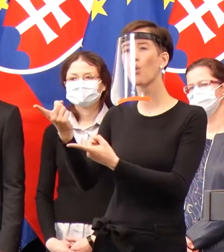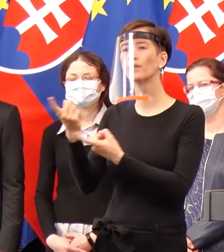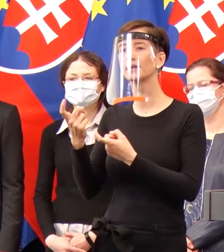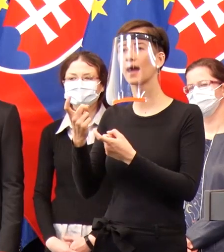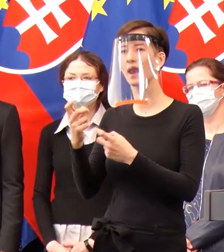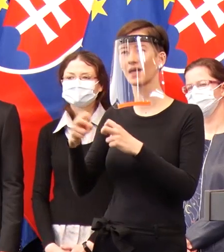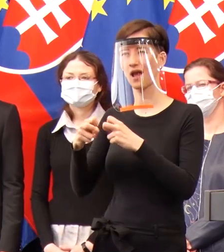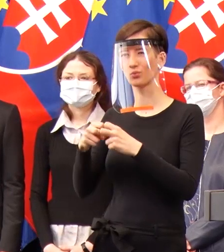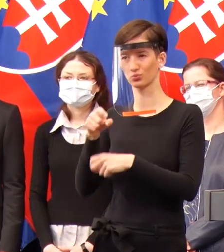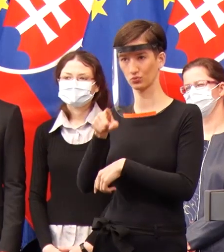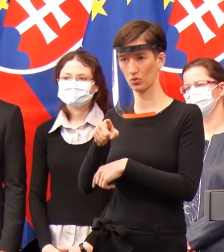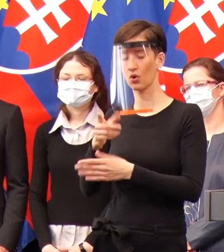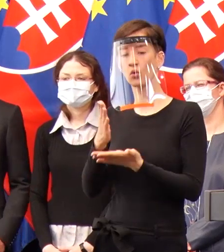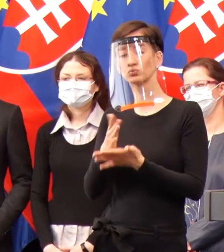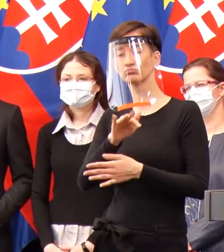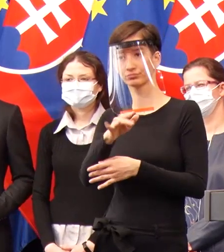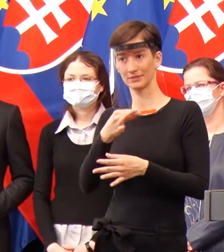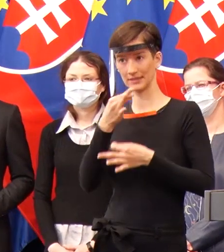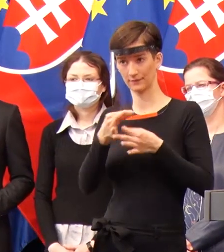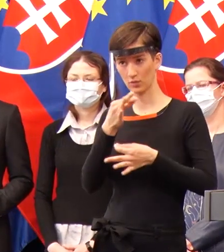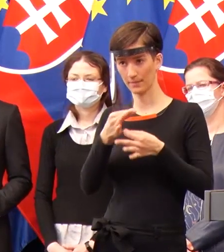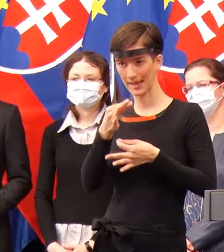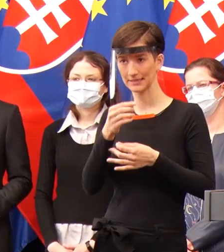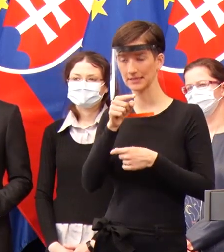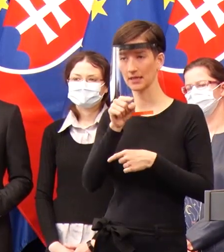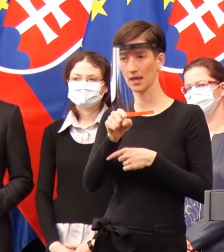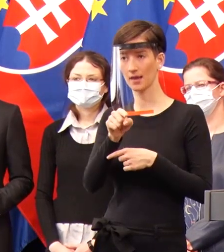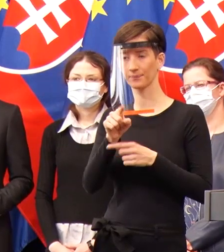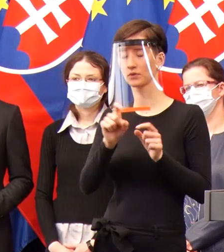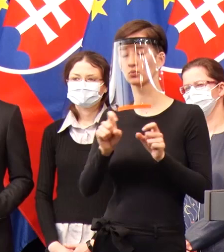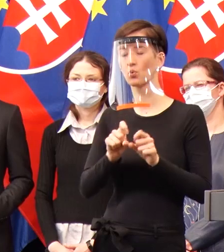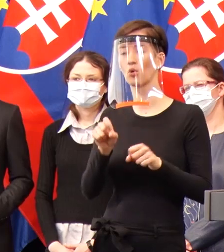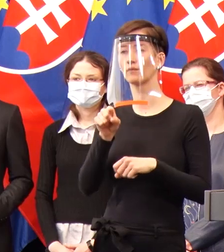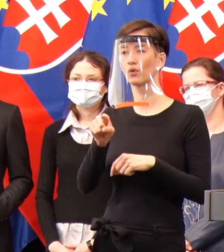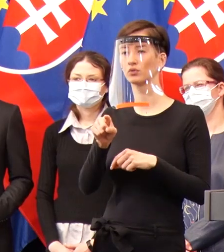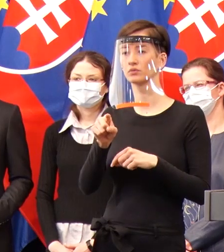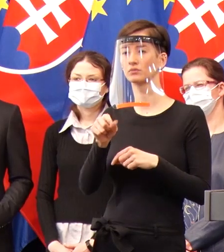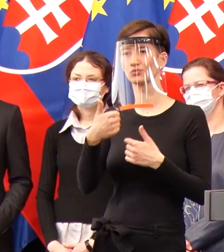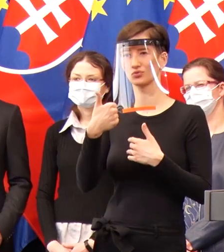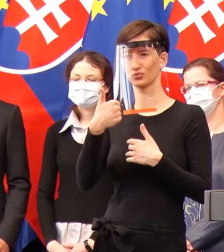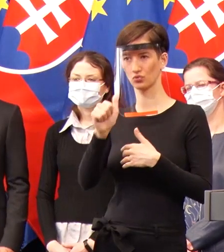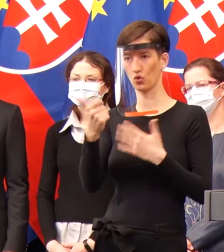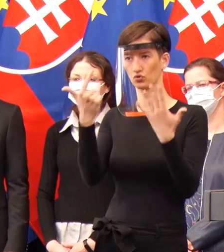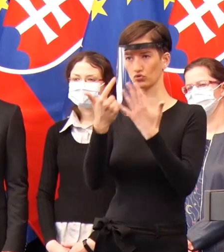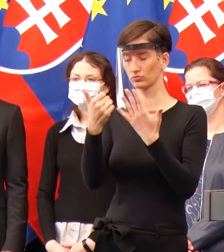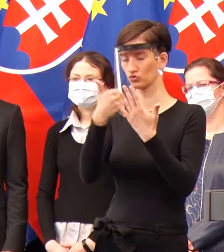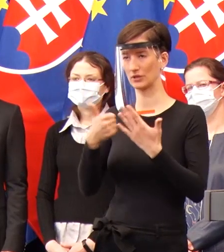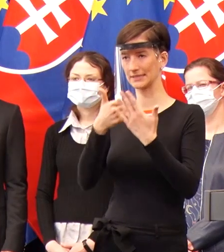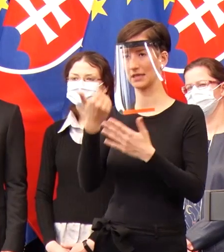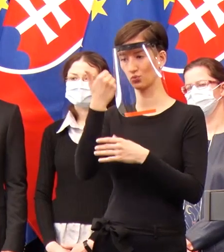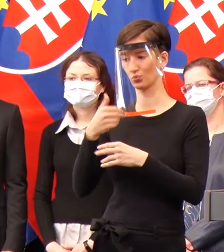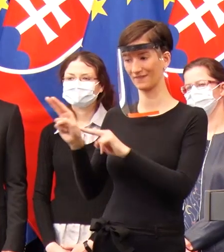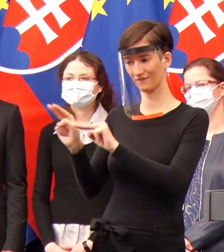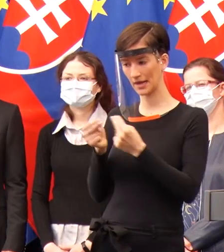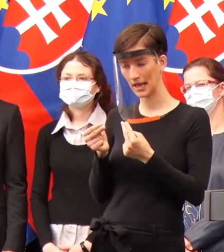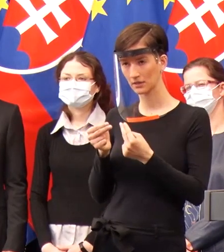máte informácie, lebo záznelo na tlačovke, že vyšlo 160 ľudí, ktorí sa vrátili a 34 pozitívnych prípadov. My máme